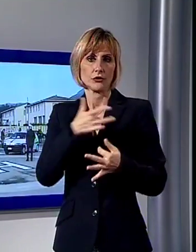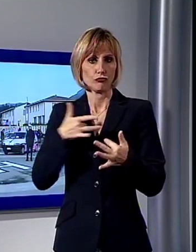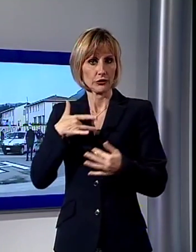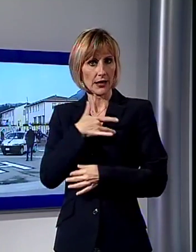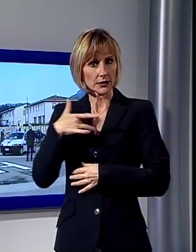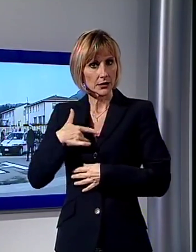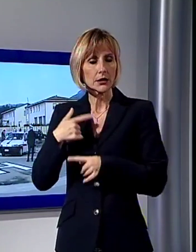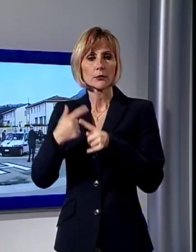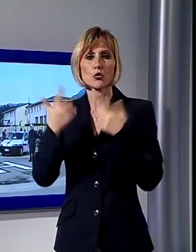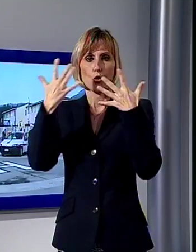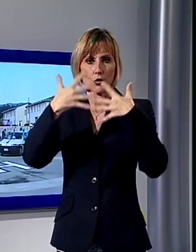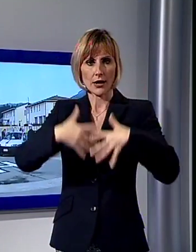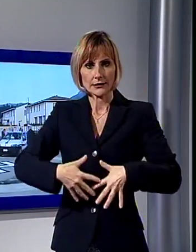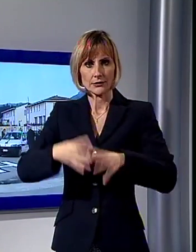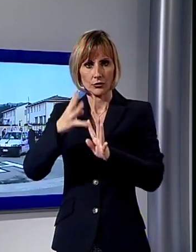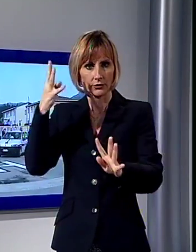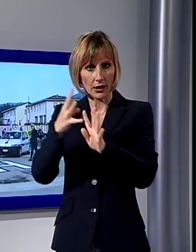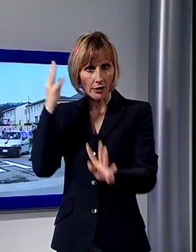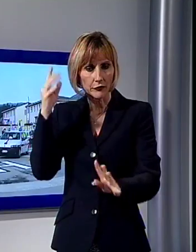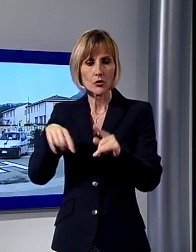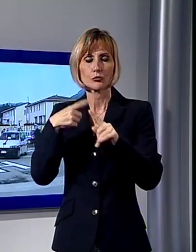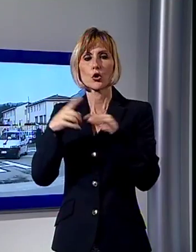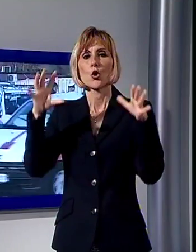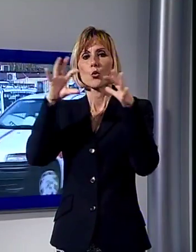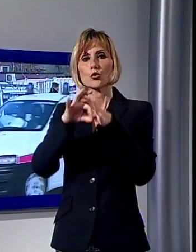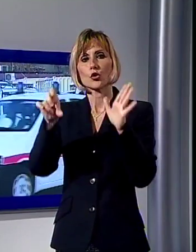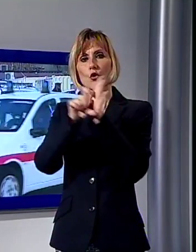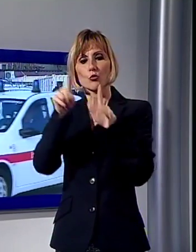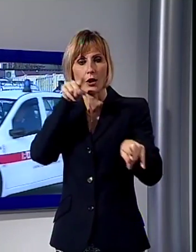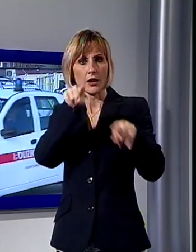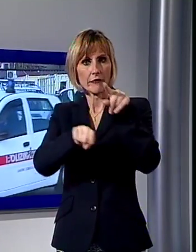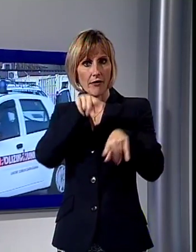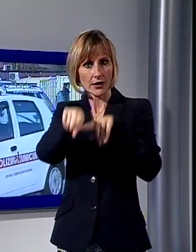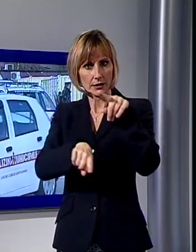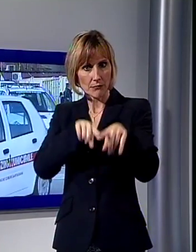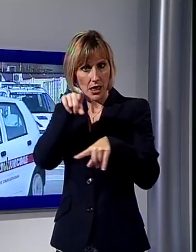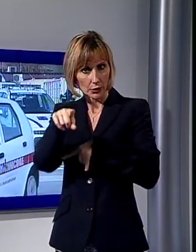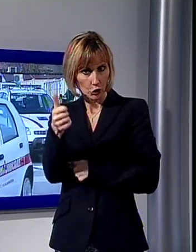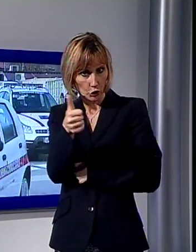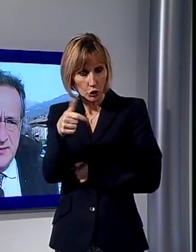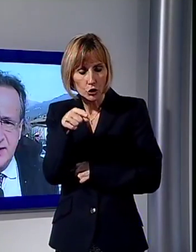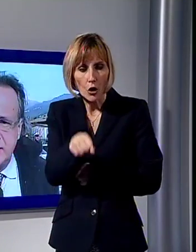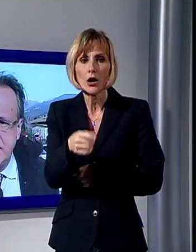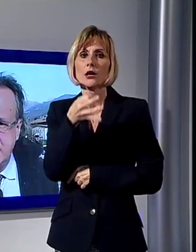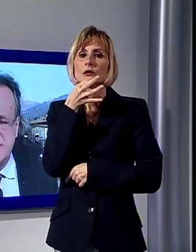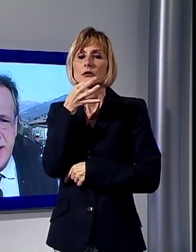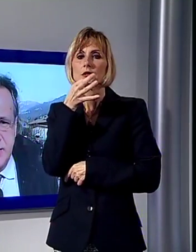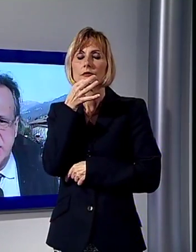'organizzazione del traffico, vede nell'Unione dei Comuni un punto di riferimento, quindi questo dovrebbe essere anche un elemento di risparmio di